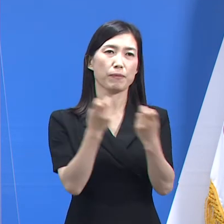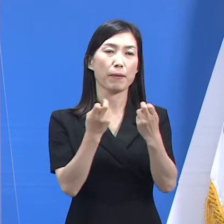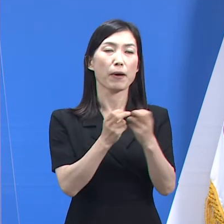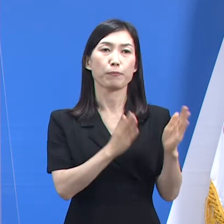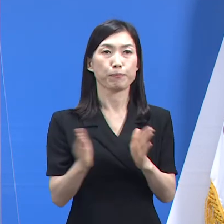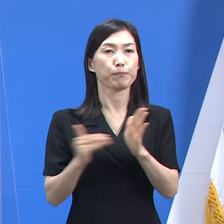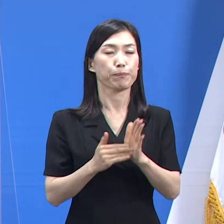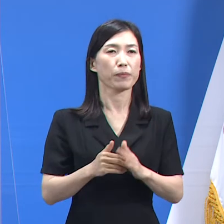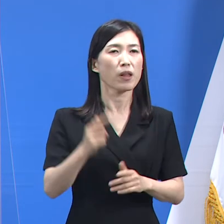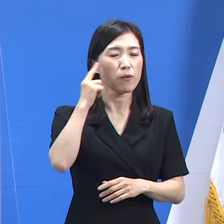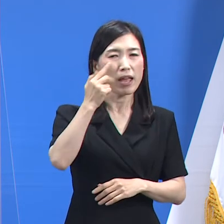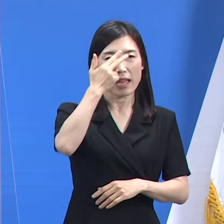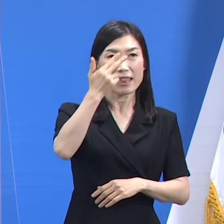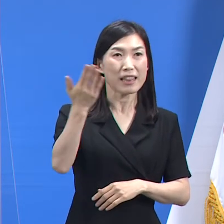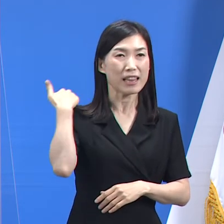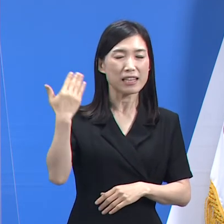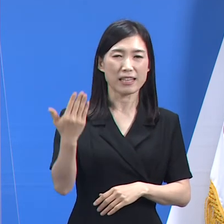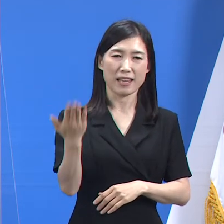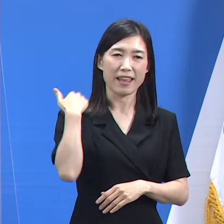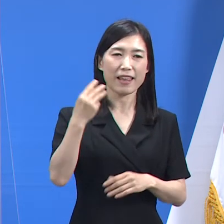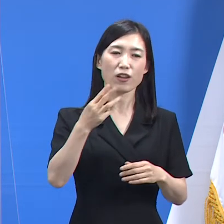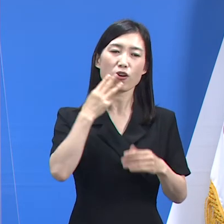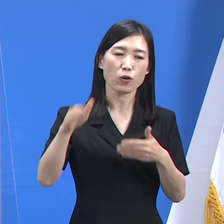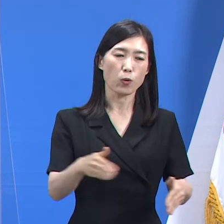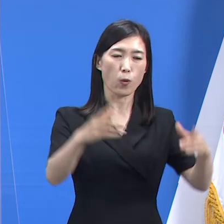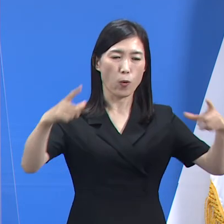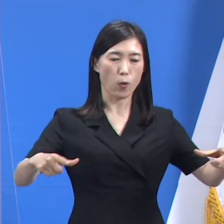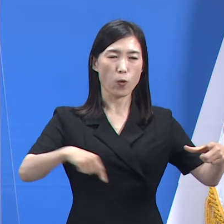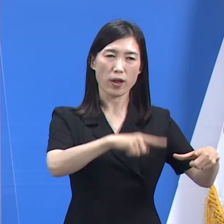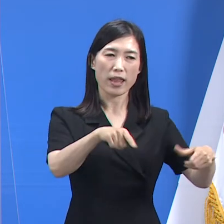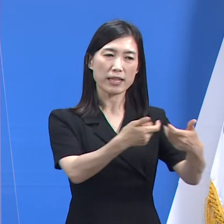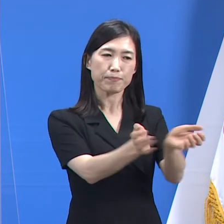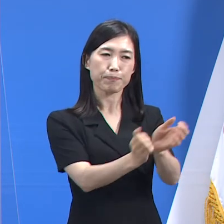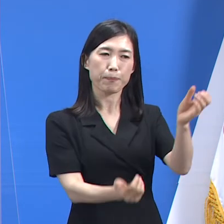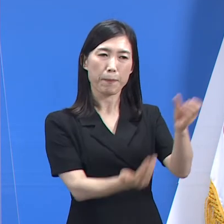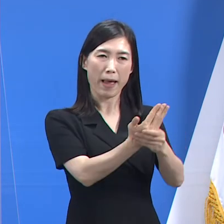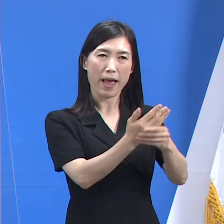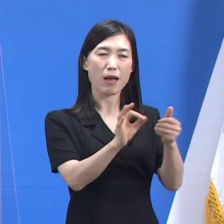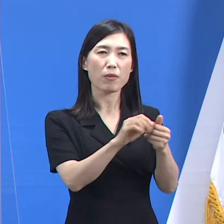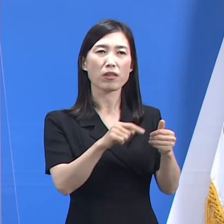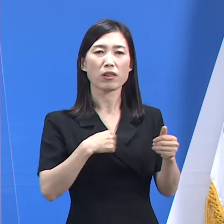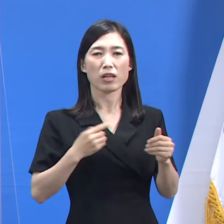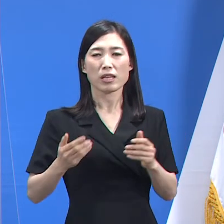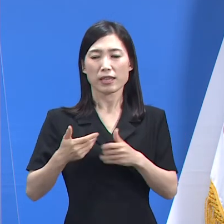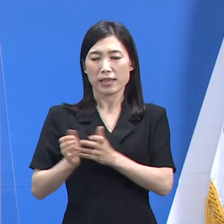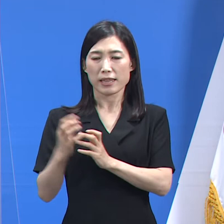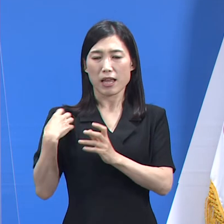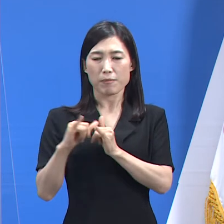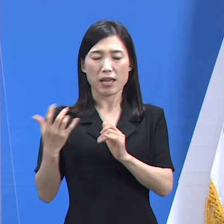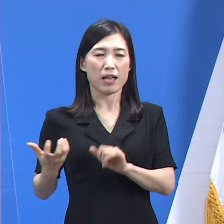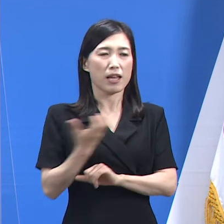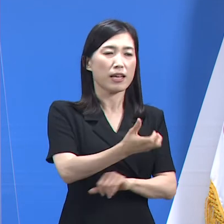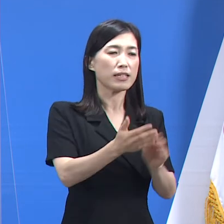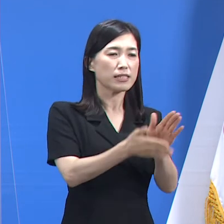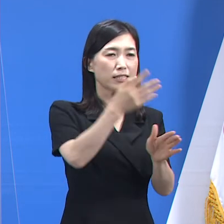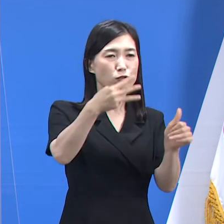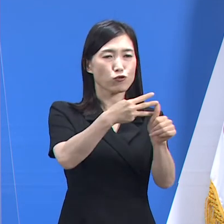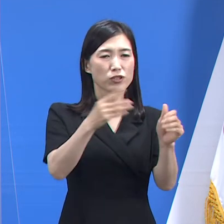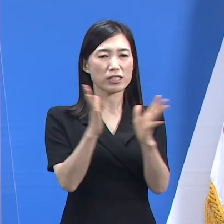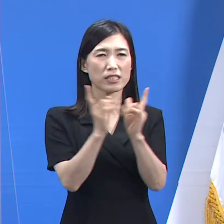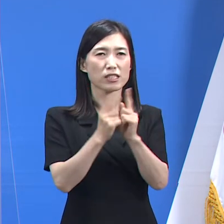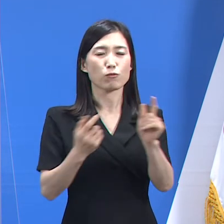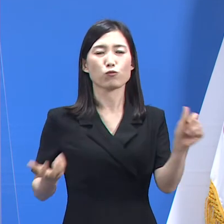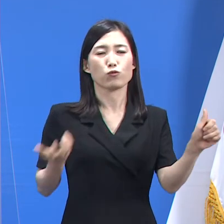과거에는 도에 소속된 역학조사관들이 집단감염이 발생한 시군으로 출동하여 조사를 진행하는 방식이었습니다.